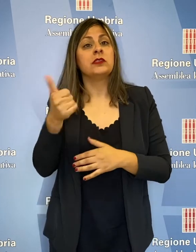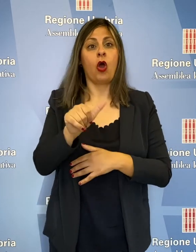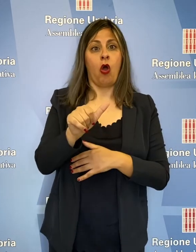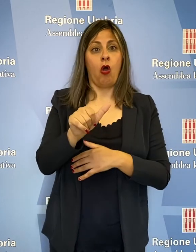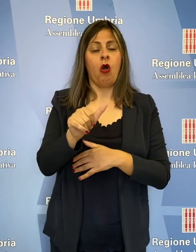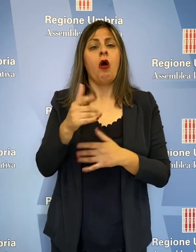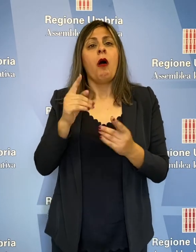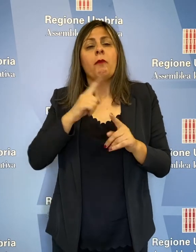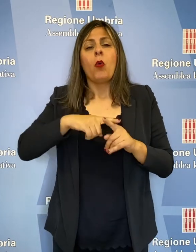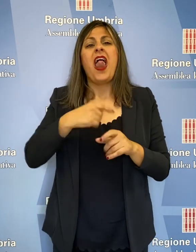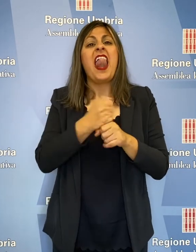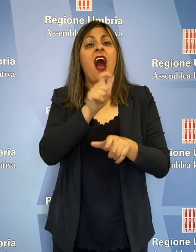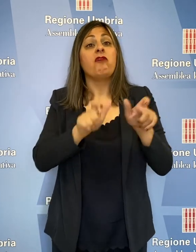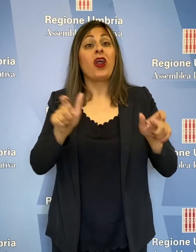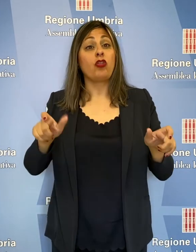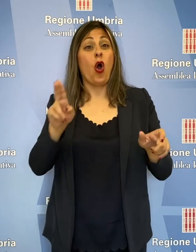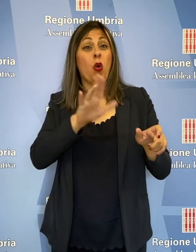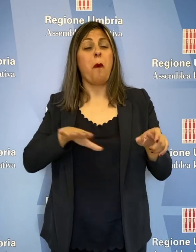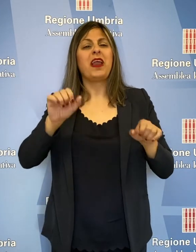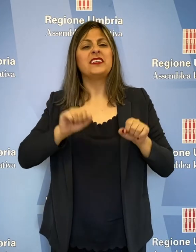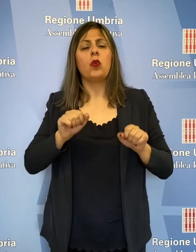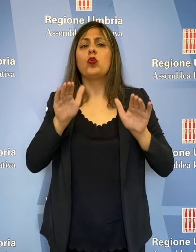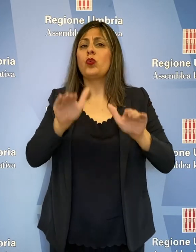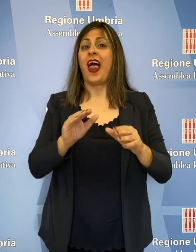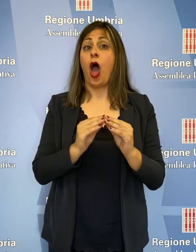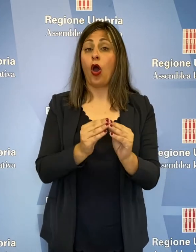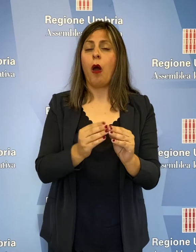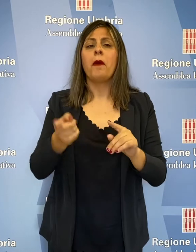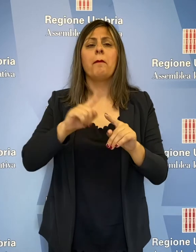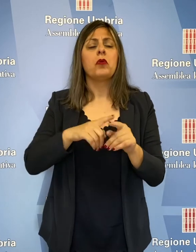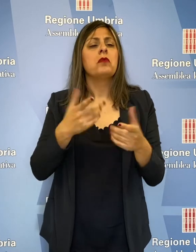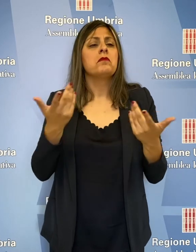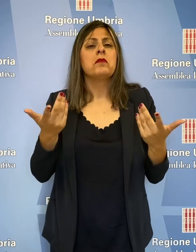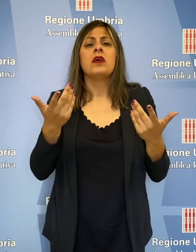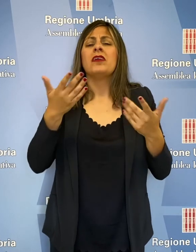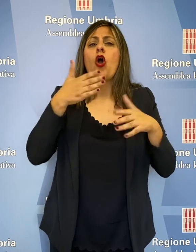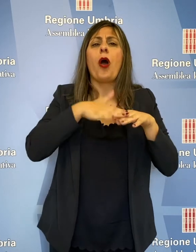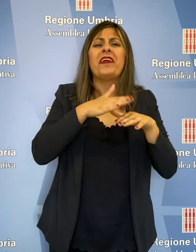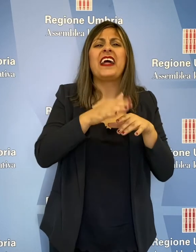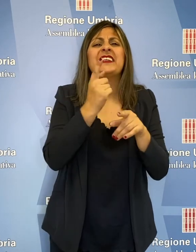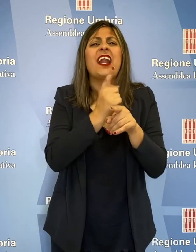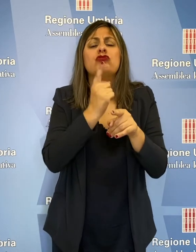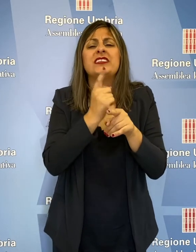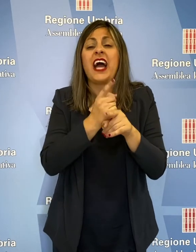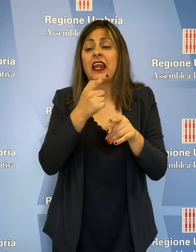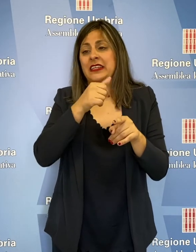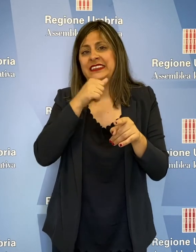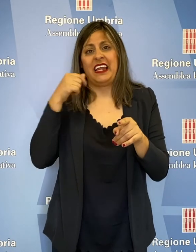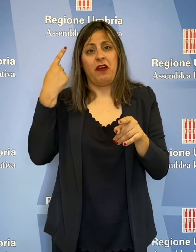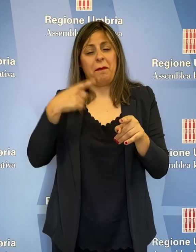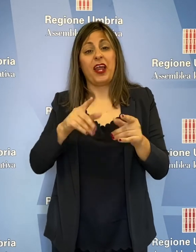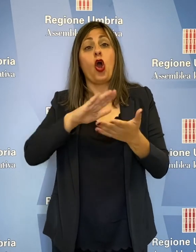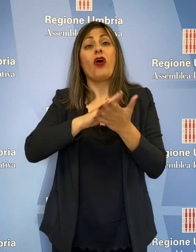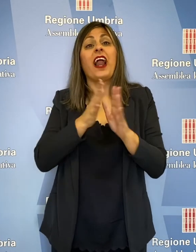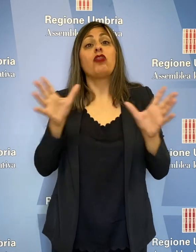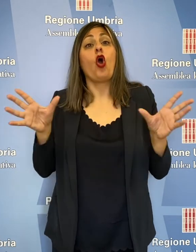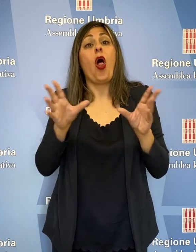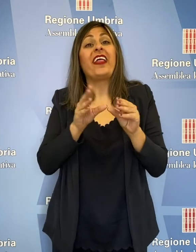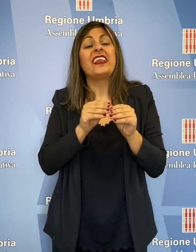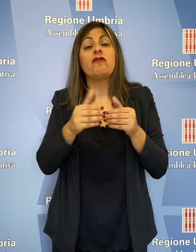e perché non sta attivando tutte le competenze necessarie per dare seguito al contratto collettivo di prossimità siglato in data 25 ottobre